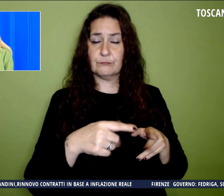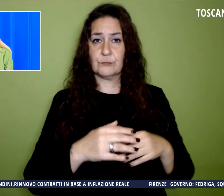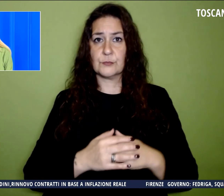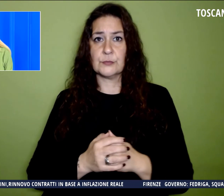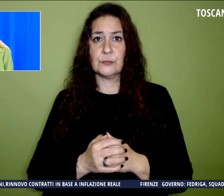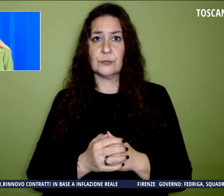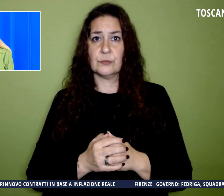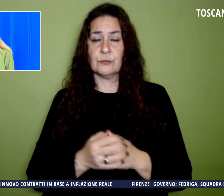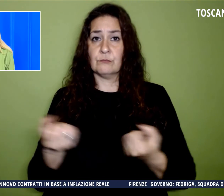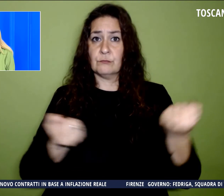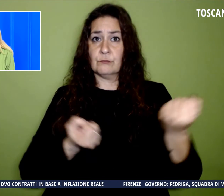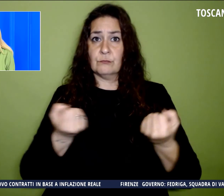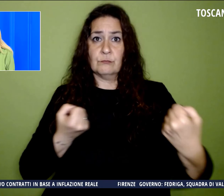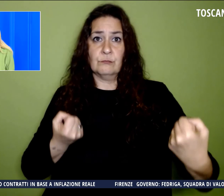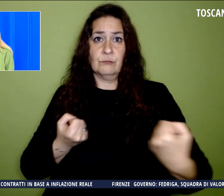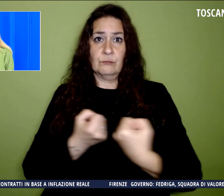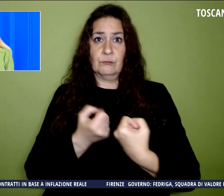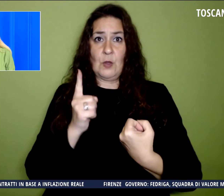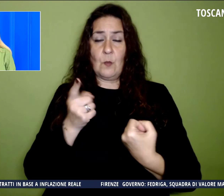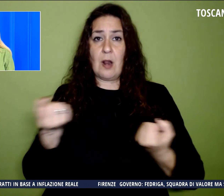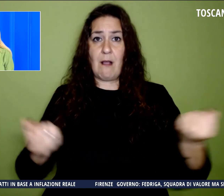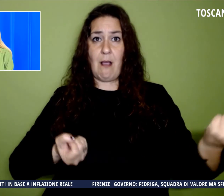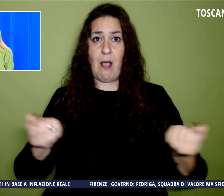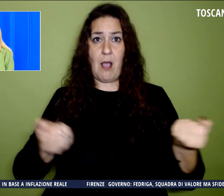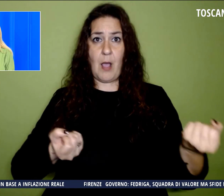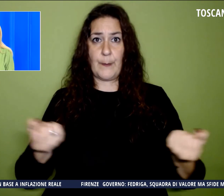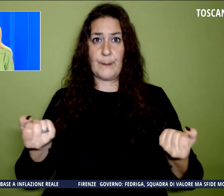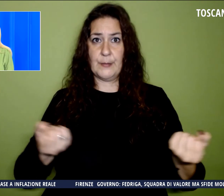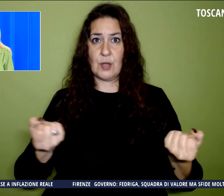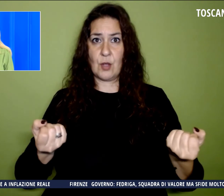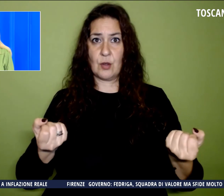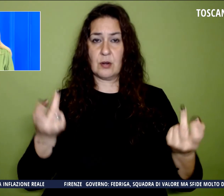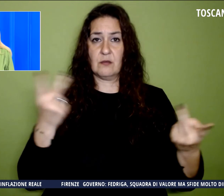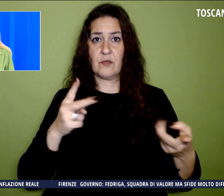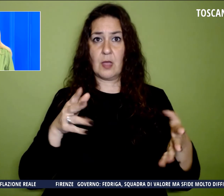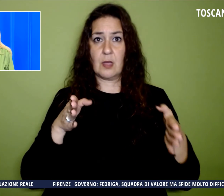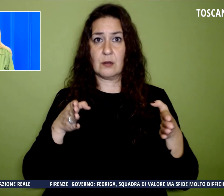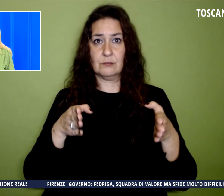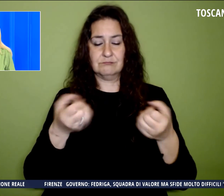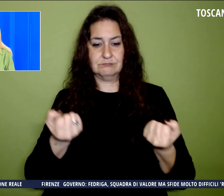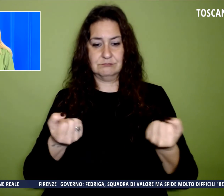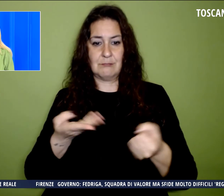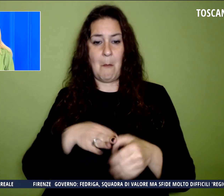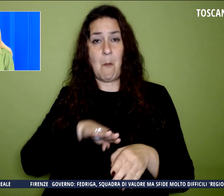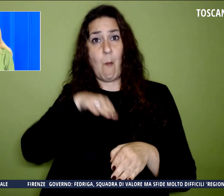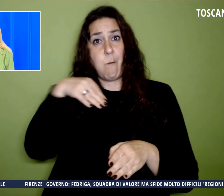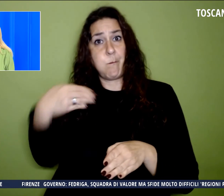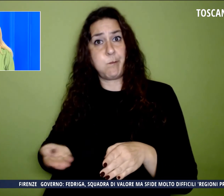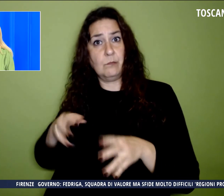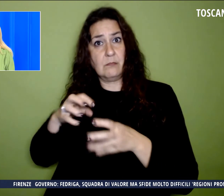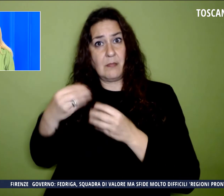incidentato sarebbe un camion che avrebbe perso il carico nella corsia di sorpasso.